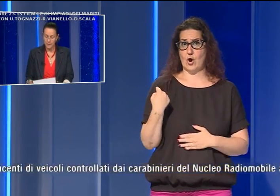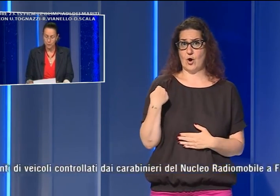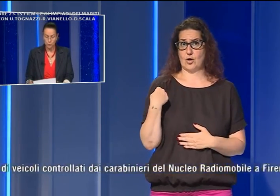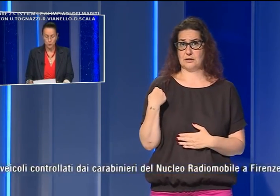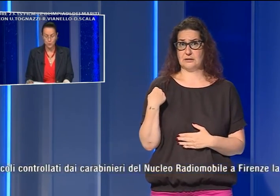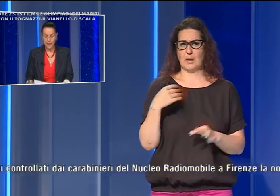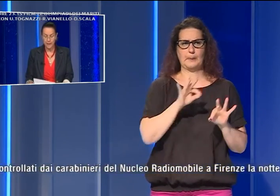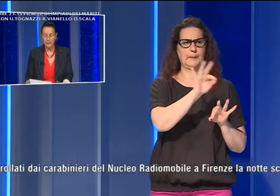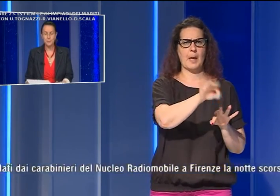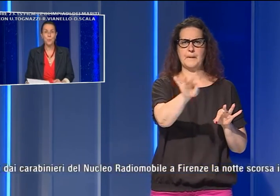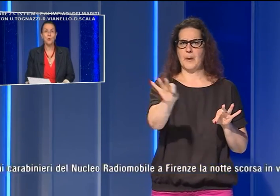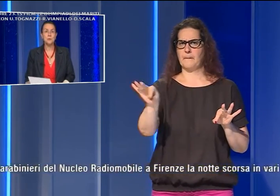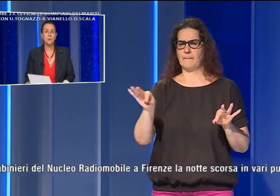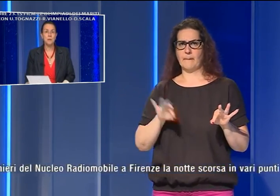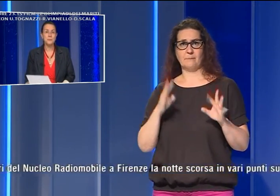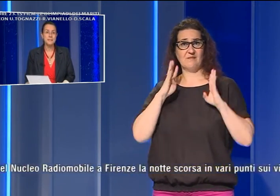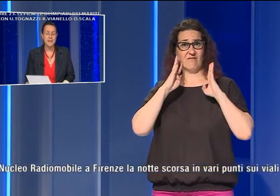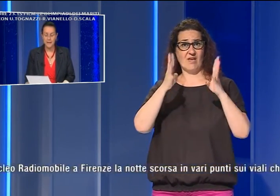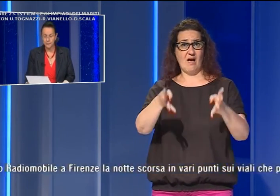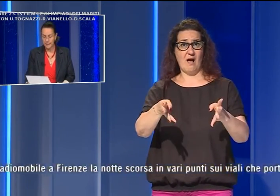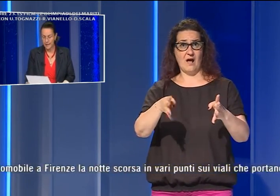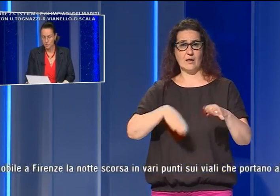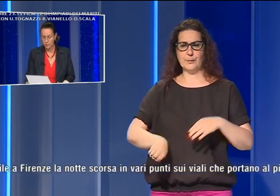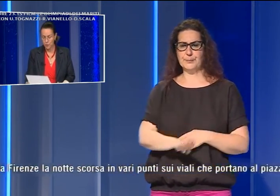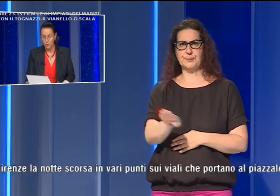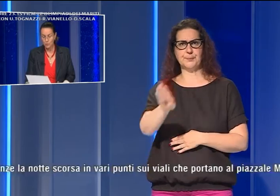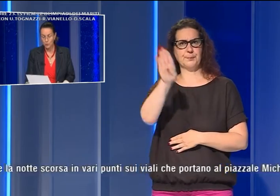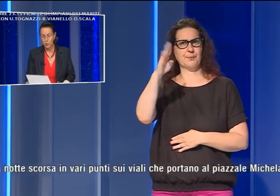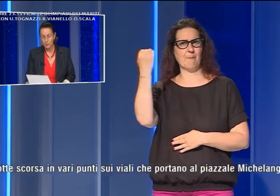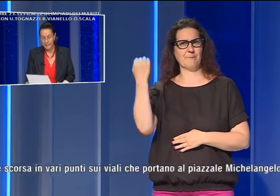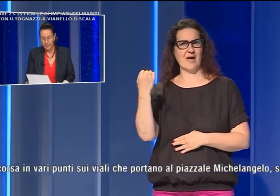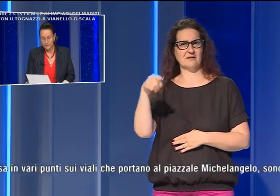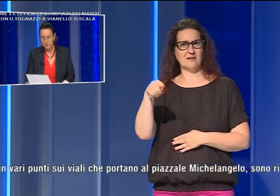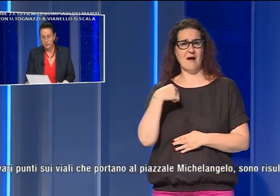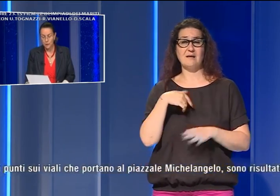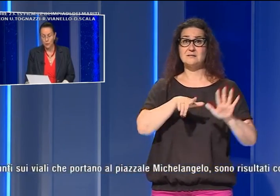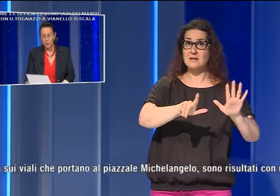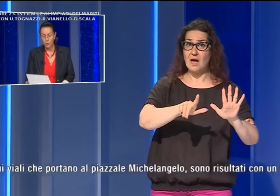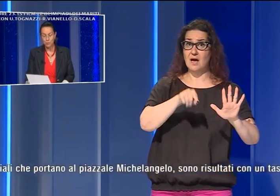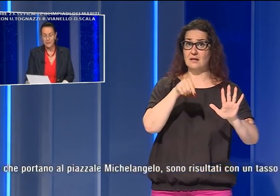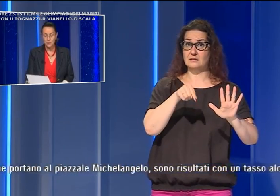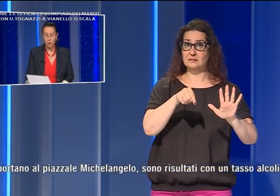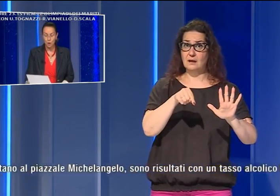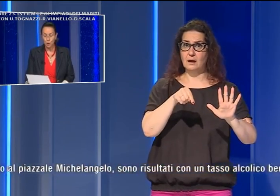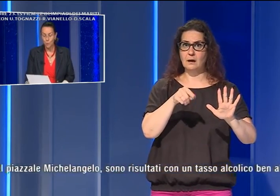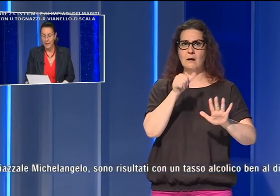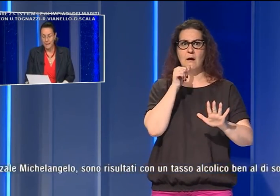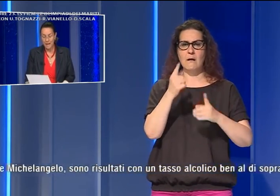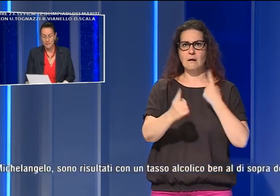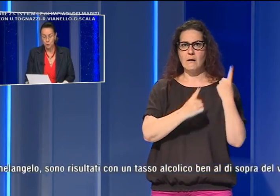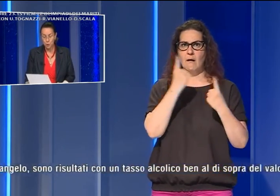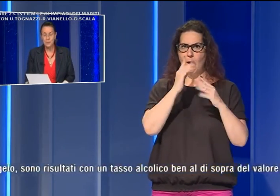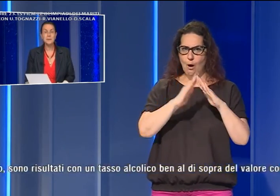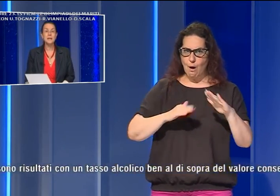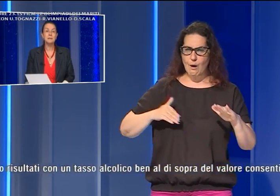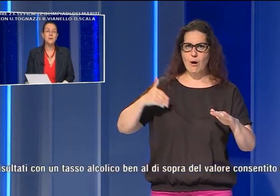in vari punti sui viali che portano al piazzale Michelangelo, sono risultati con un tasso alcolico ben